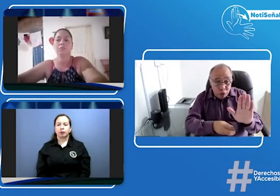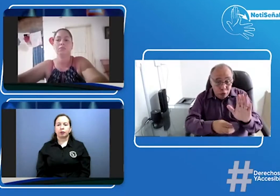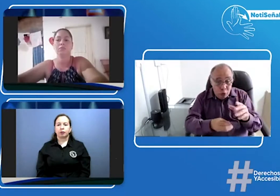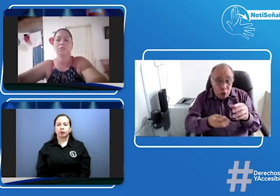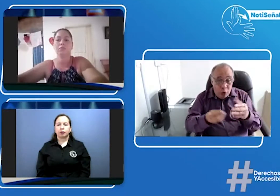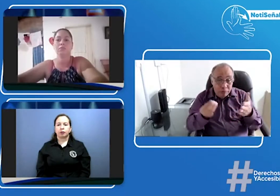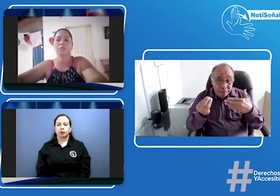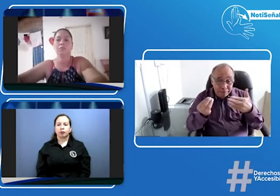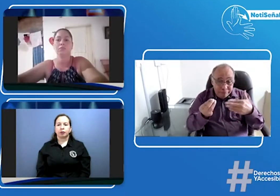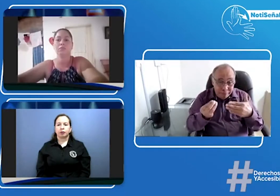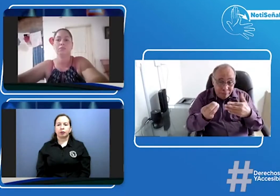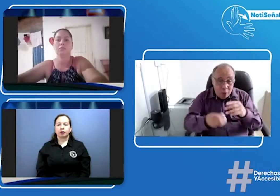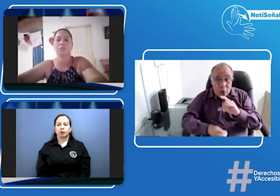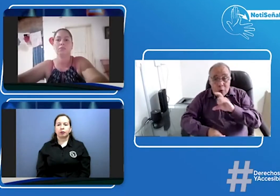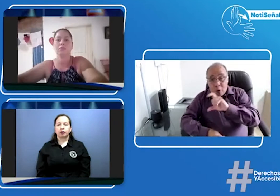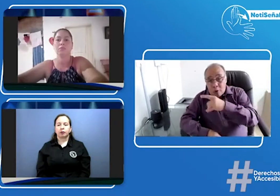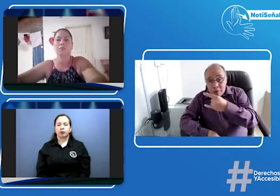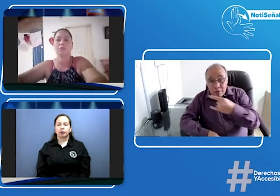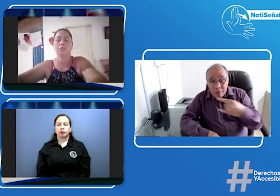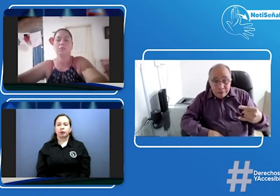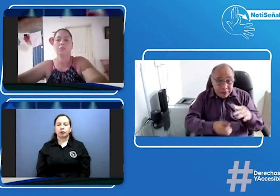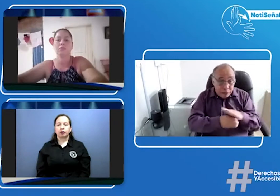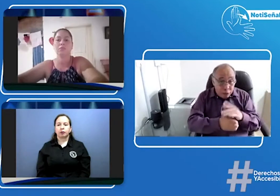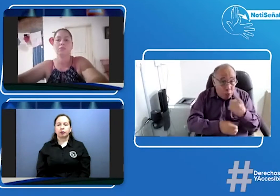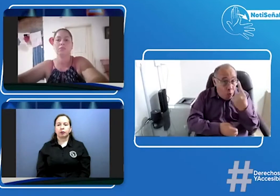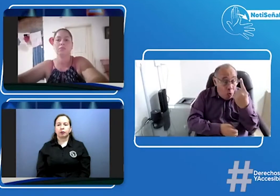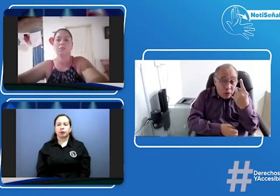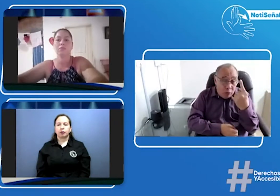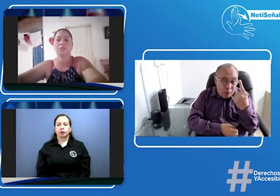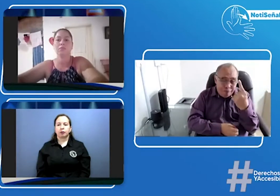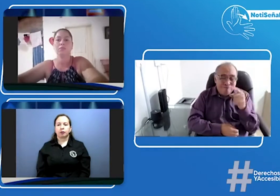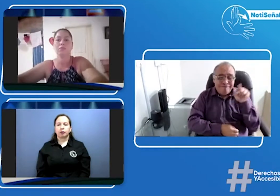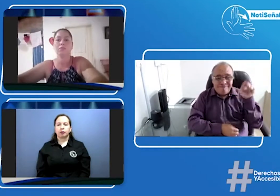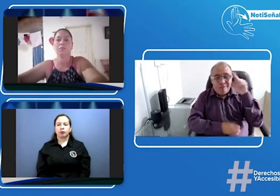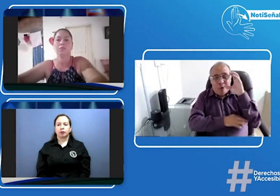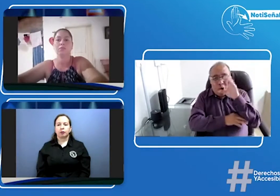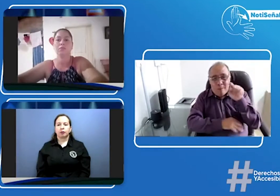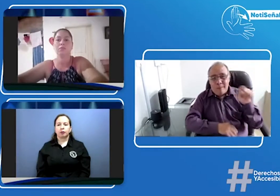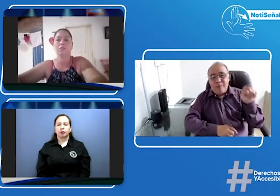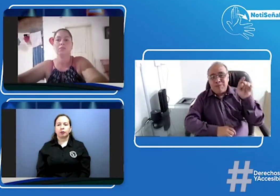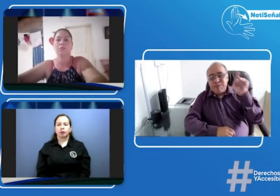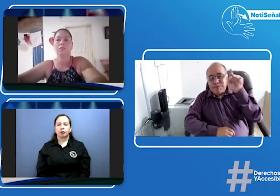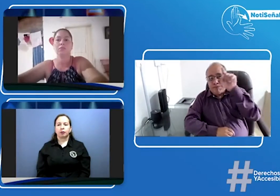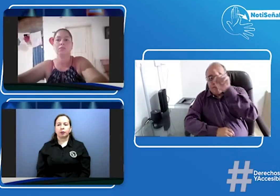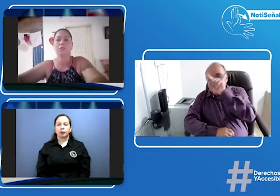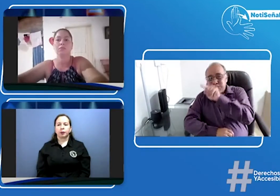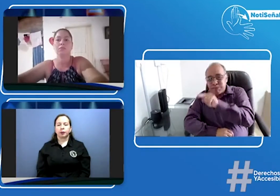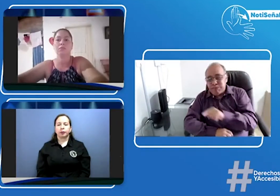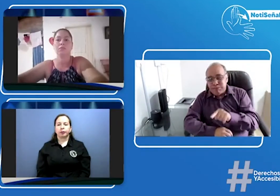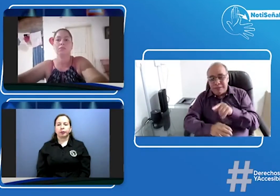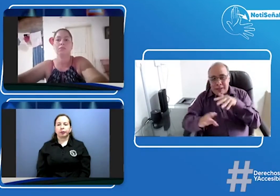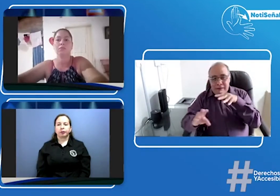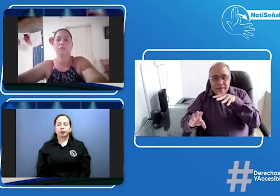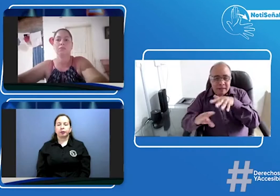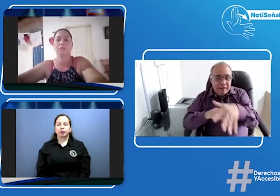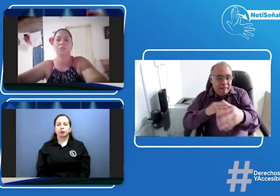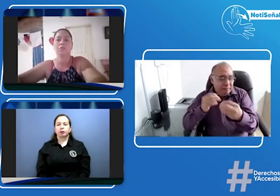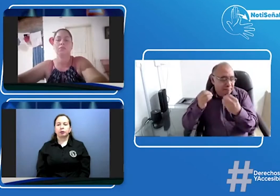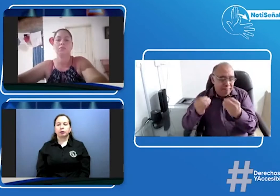porque esa situación que usted nos comenta de la Jagua de Codasi no es única nosotros sabemos que eso también sucede